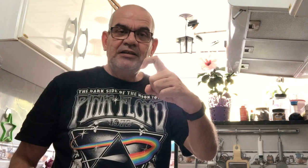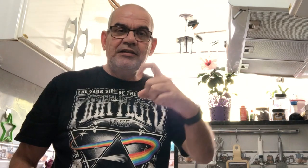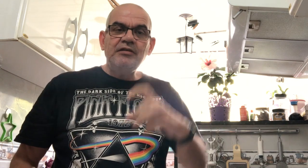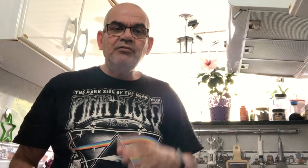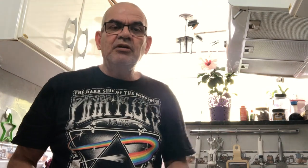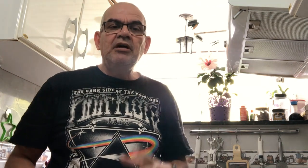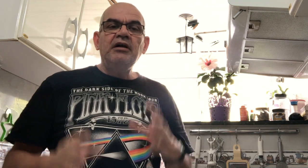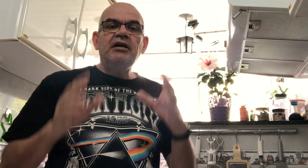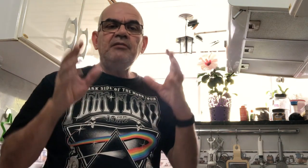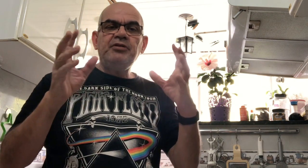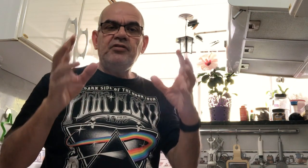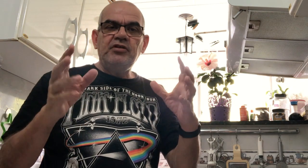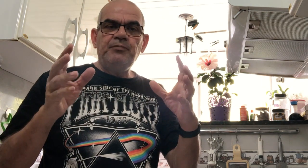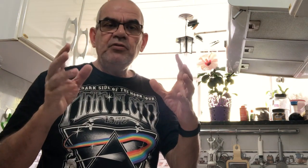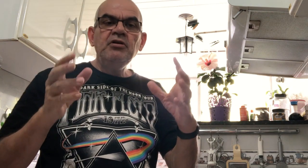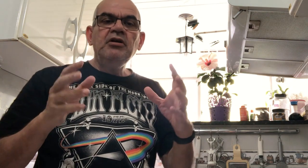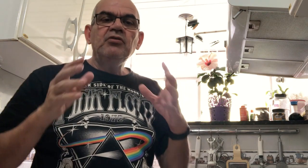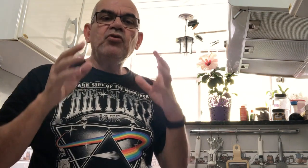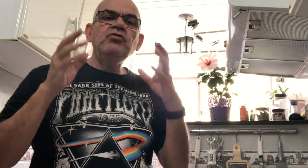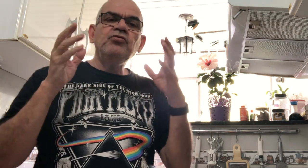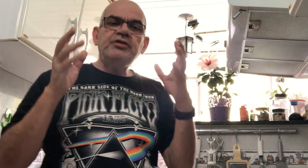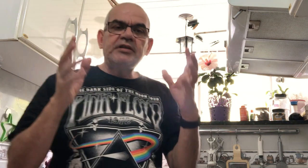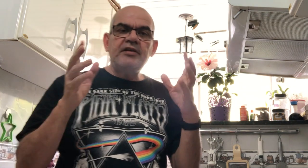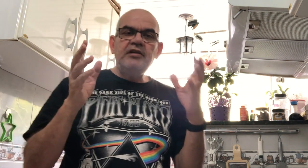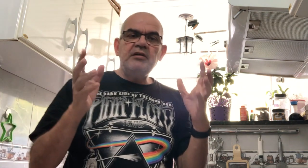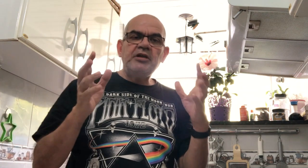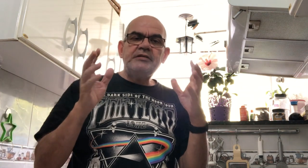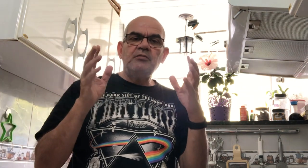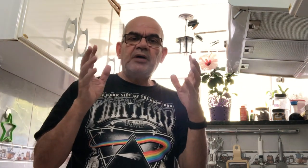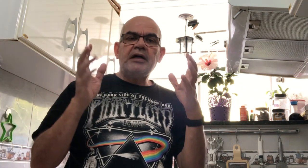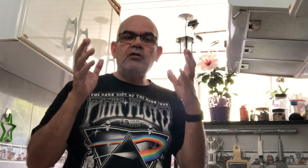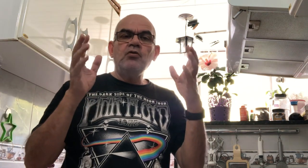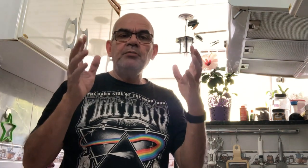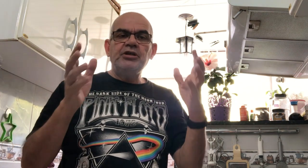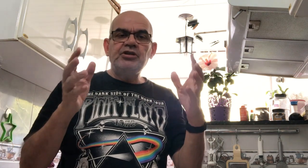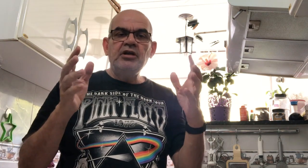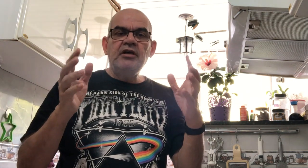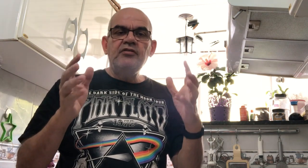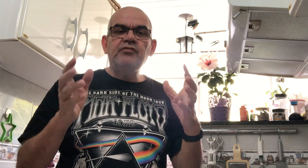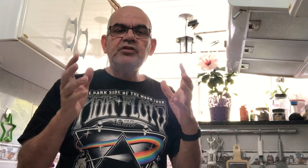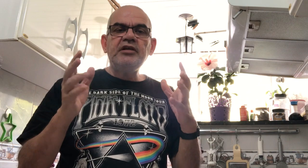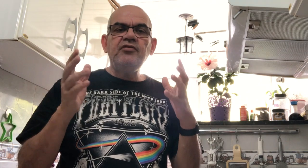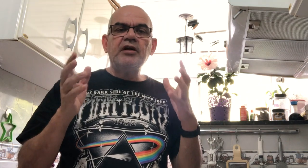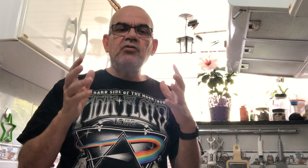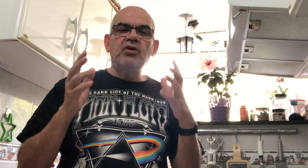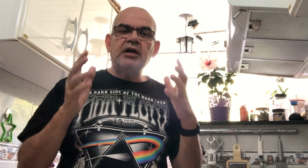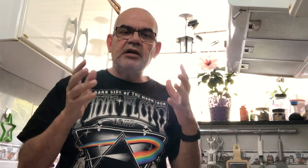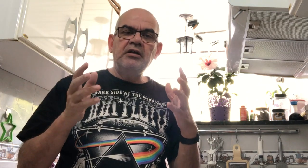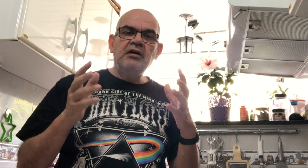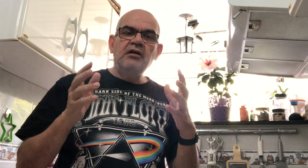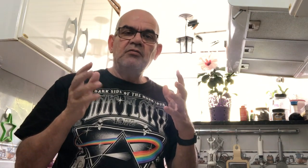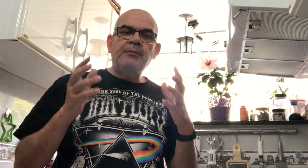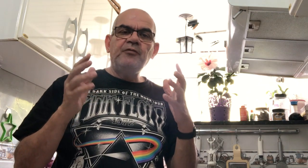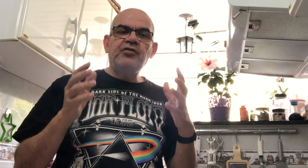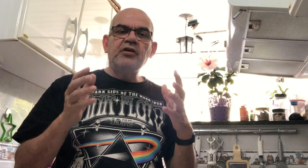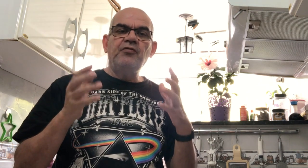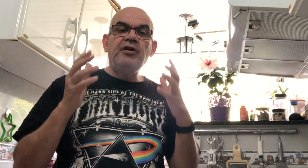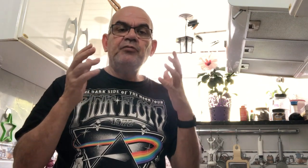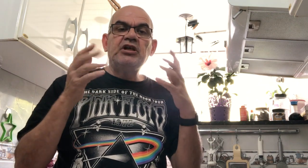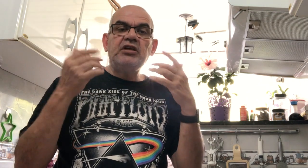Então, em princípio, todos os sinais em libras são para homens. Se você quiser colocar uma profissão que